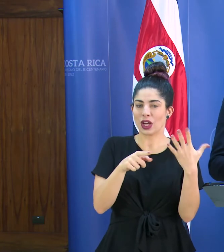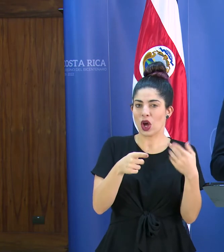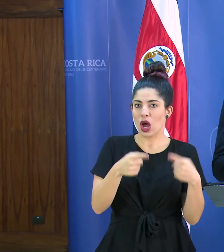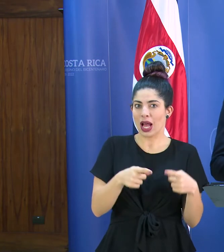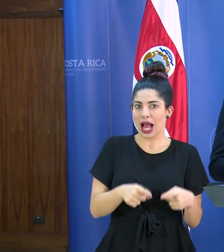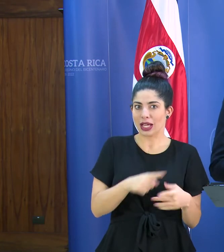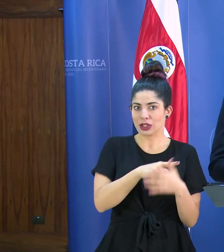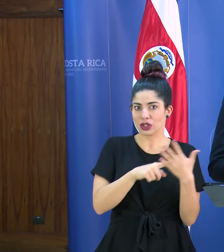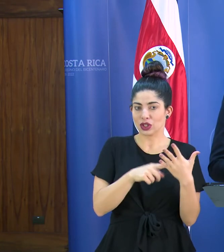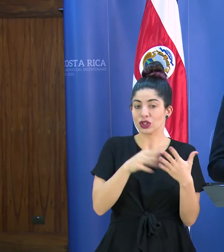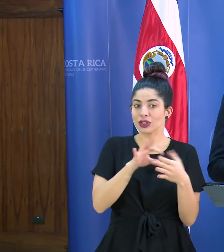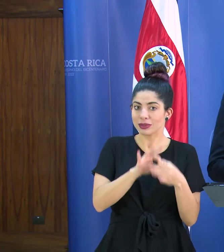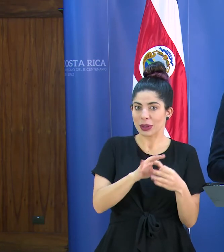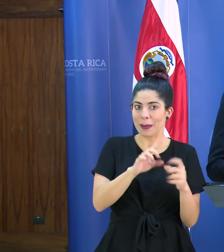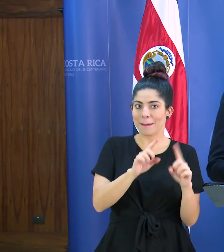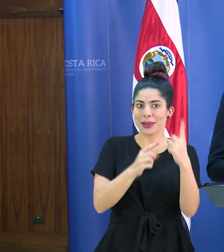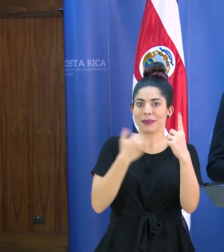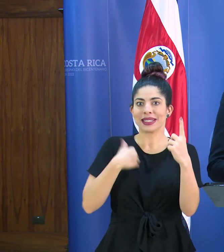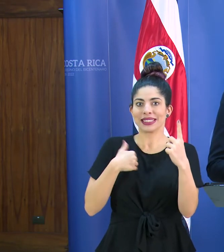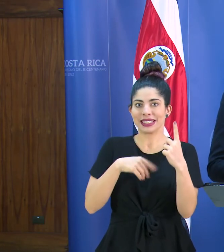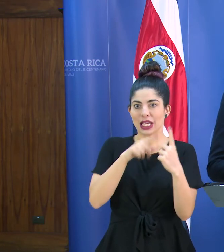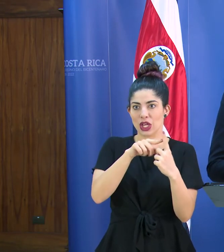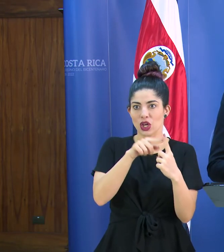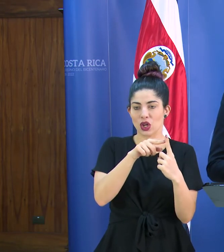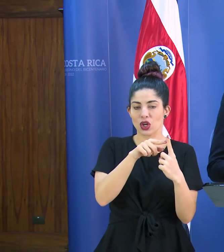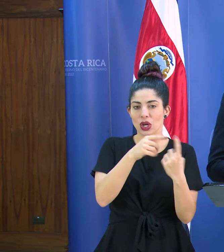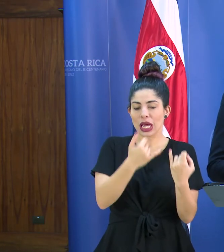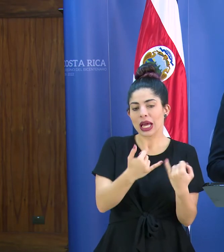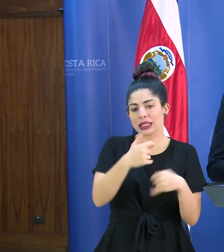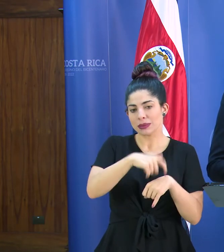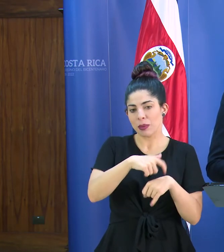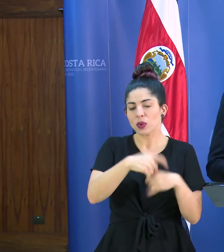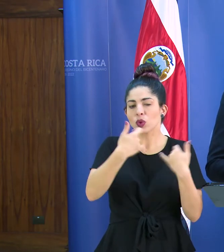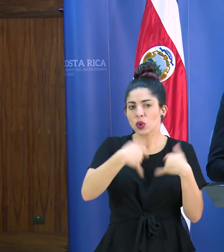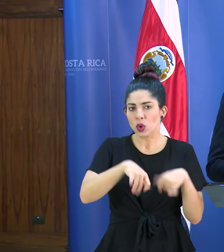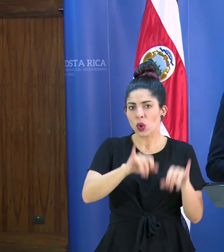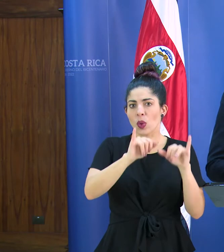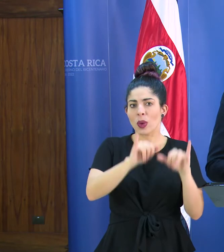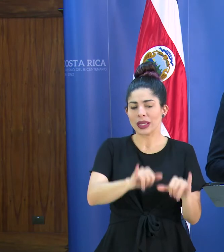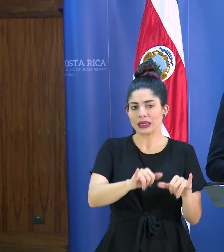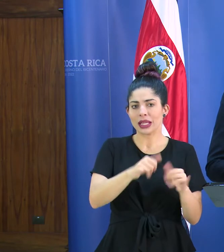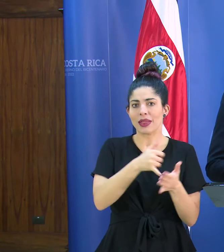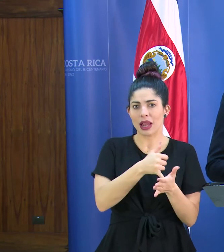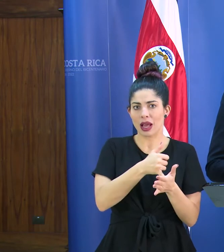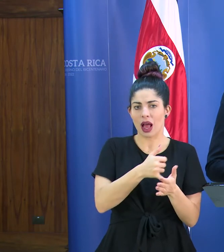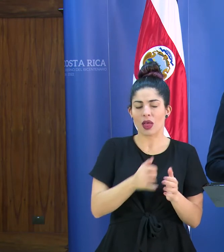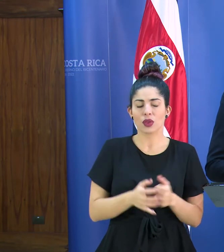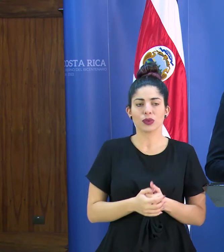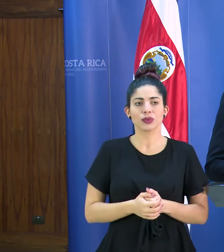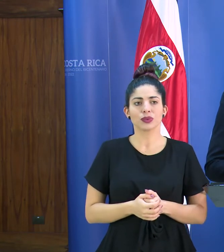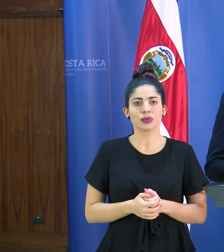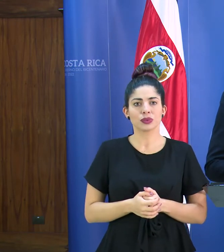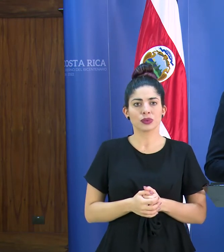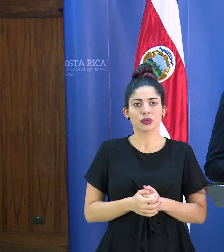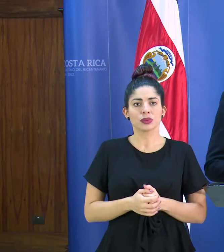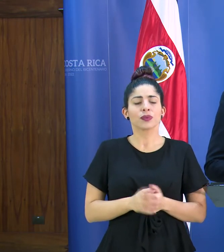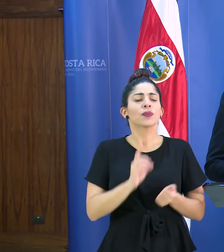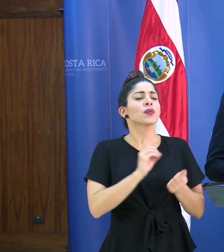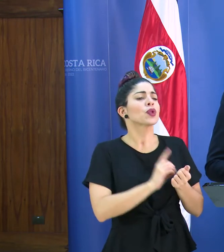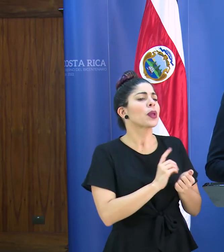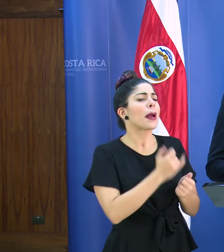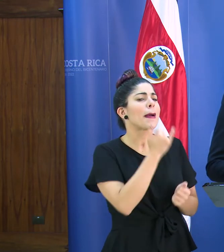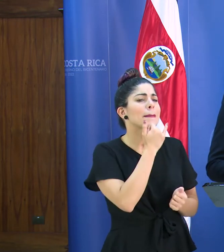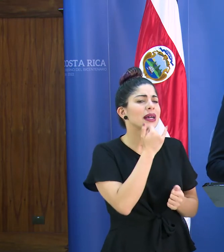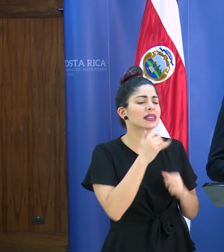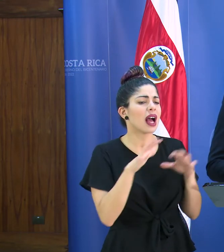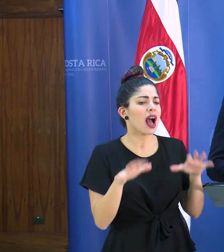se relacionaban con el primer señor que está justamente en este momento todavía en estado delicado doctor ¿qué